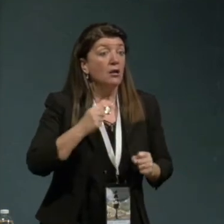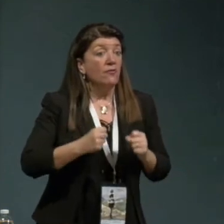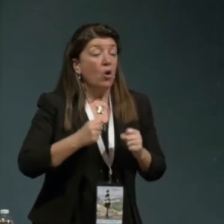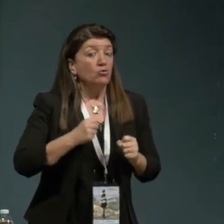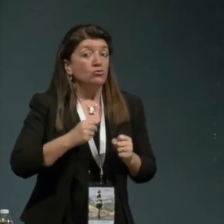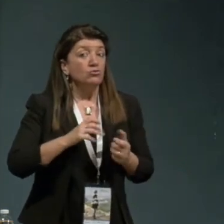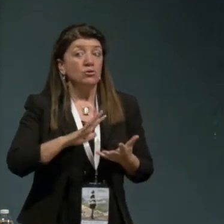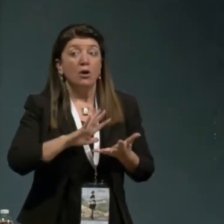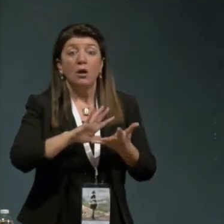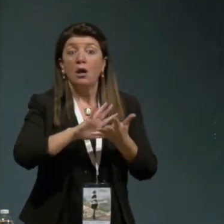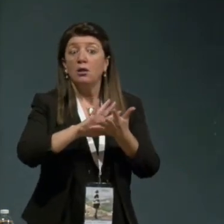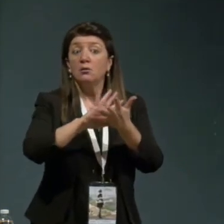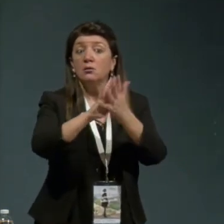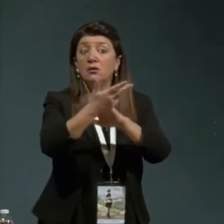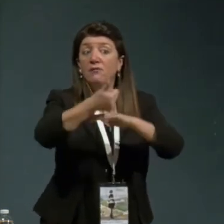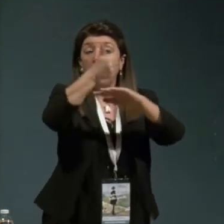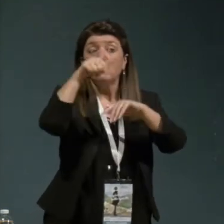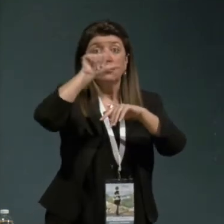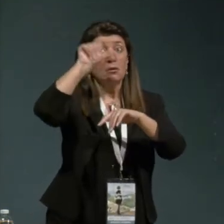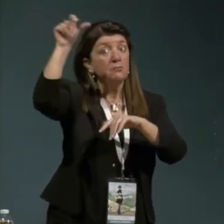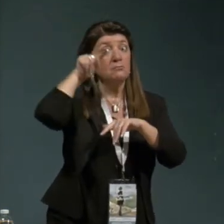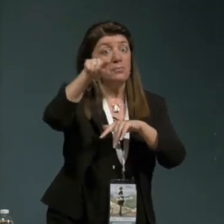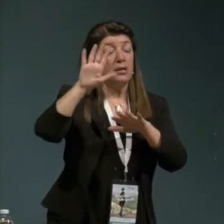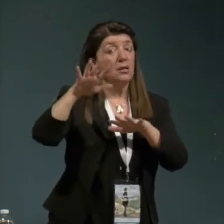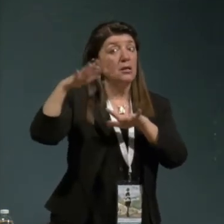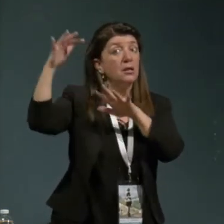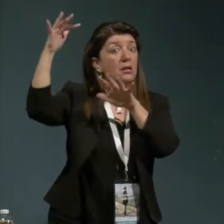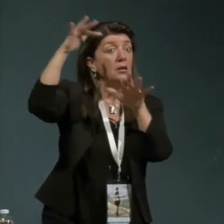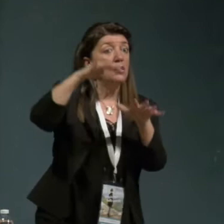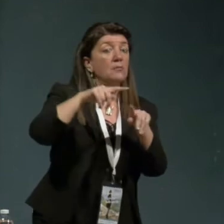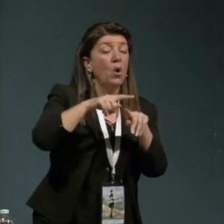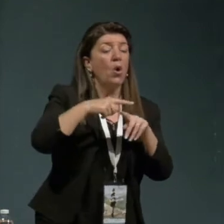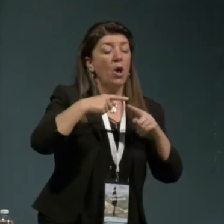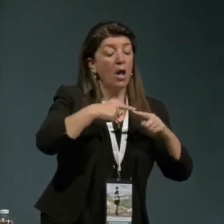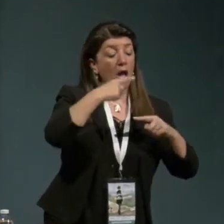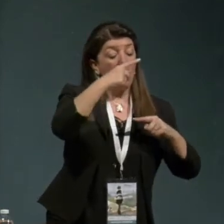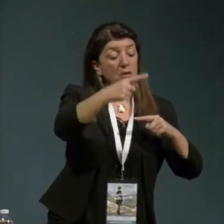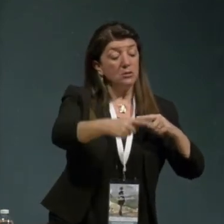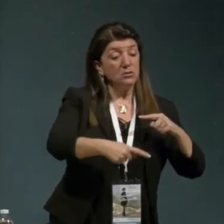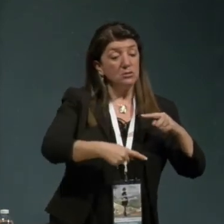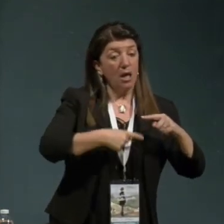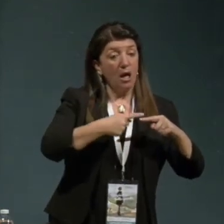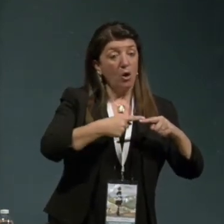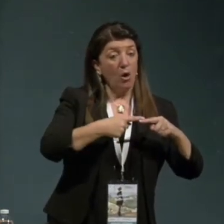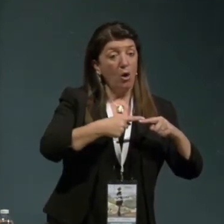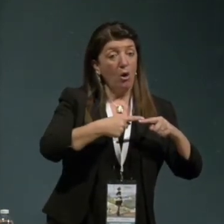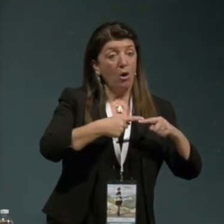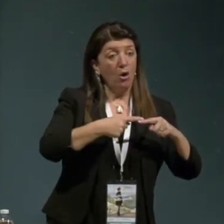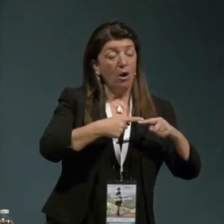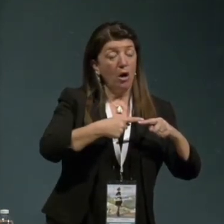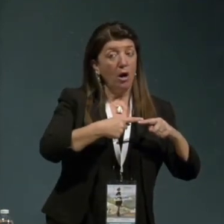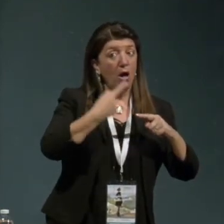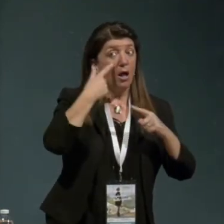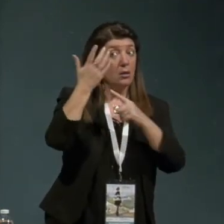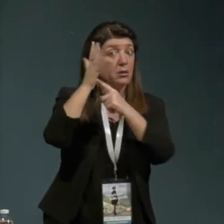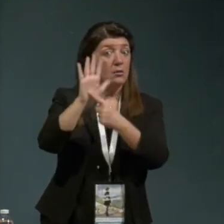fondamentale del secolo passato che significa con la